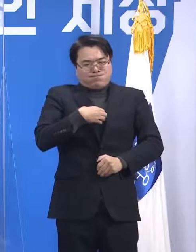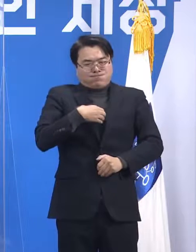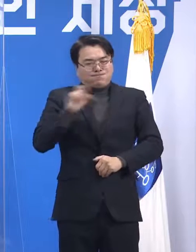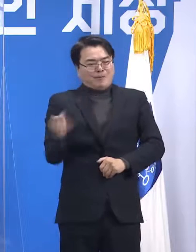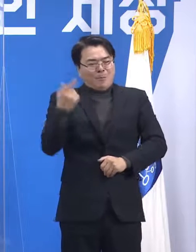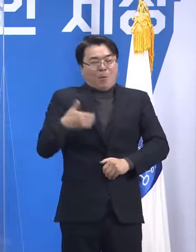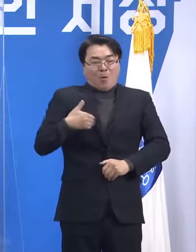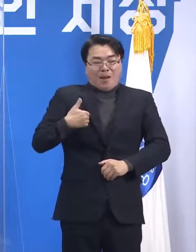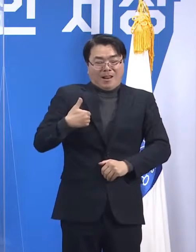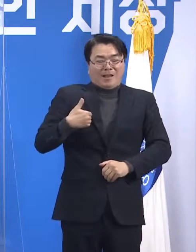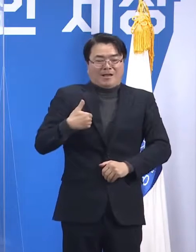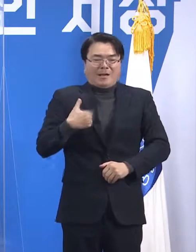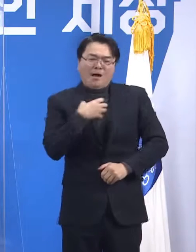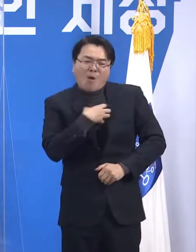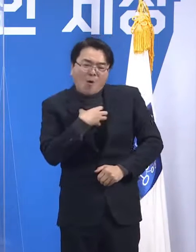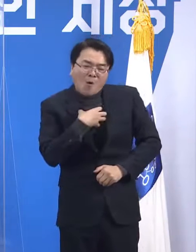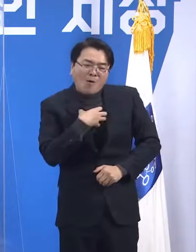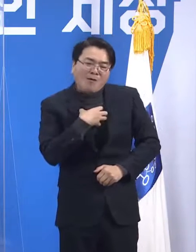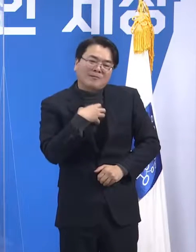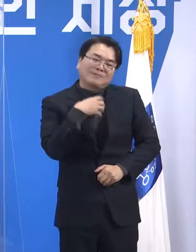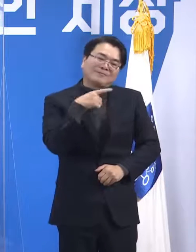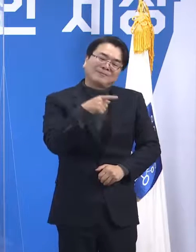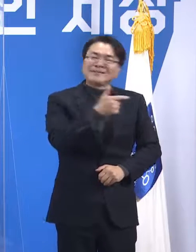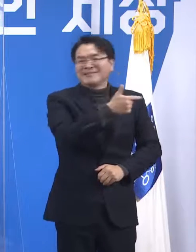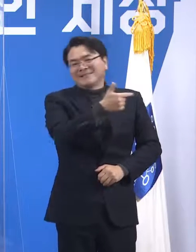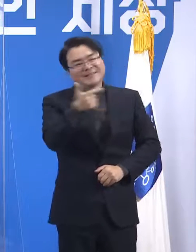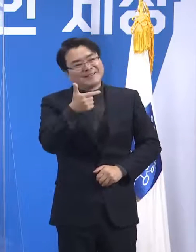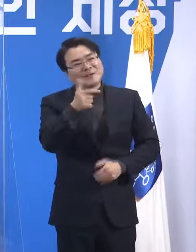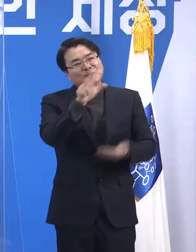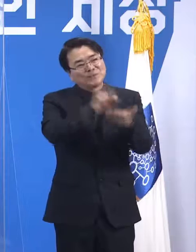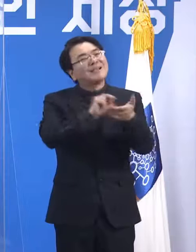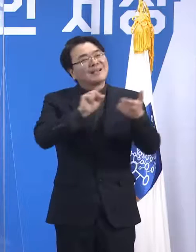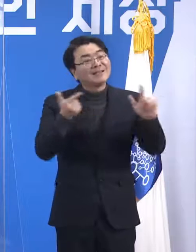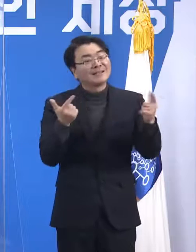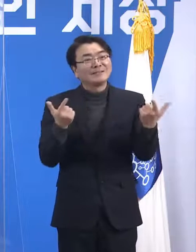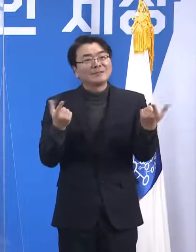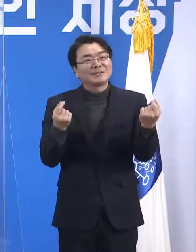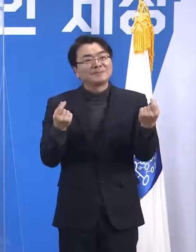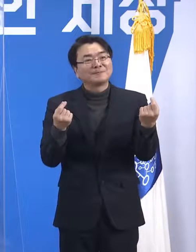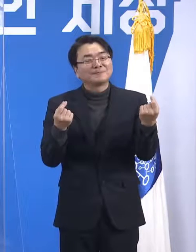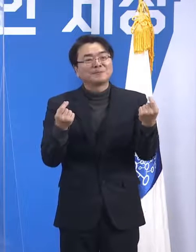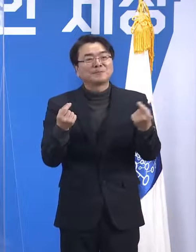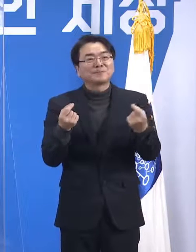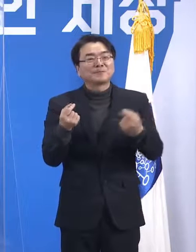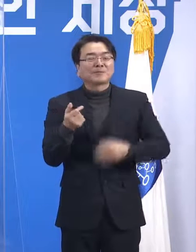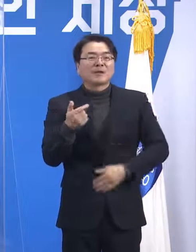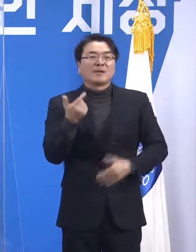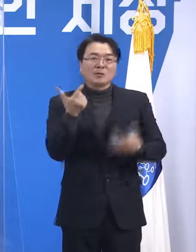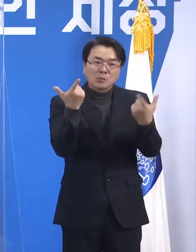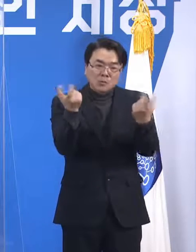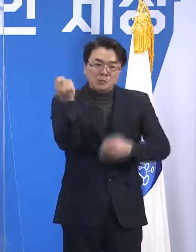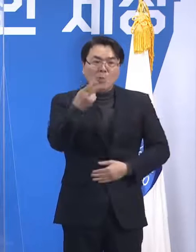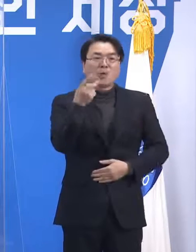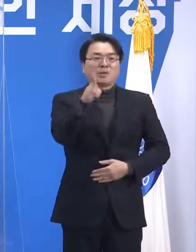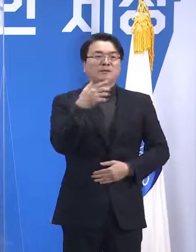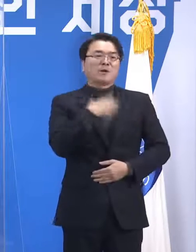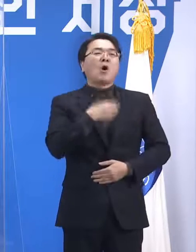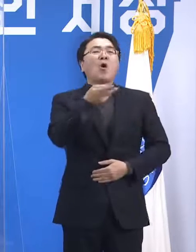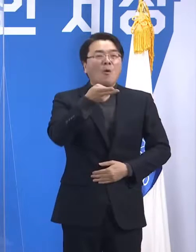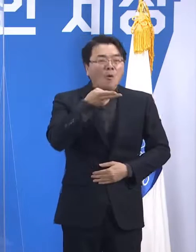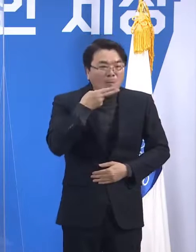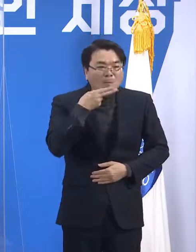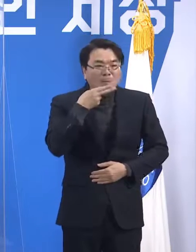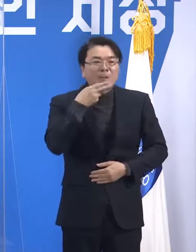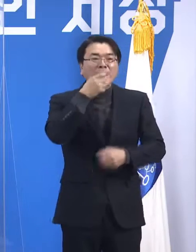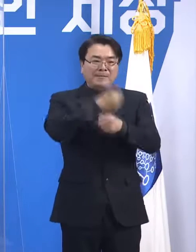라는 걱정은 크게 안 하셔도 되지 않을까 생각하고 그런 걱정을 하지 않도록 저희가 현장에서